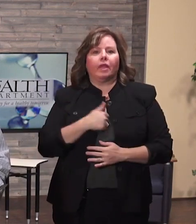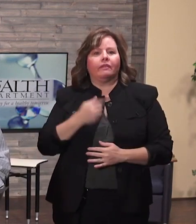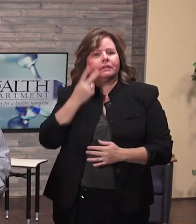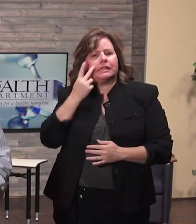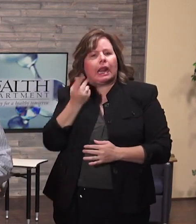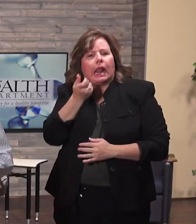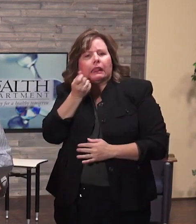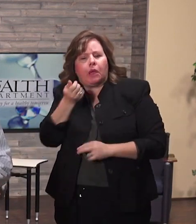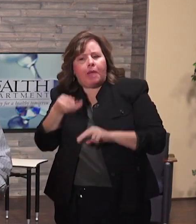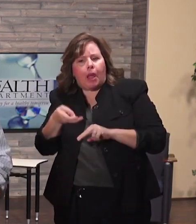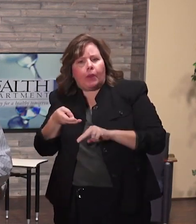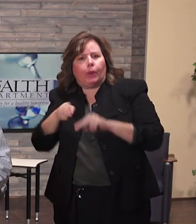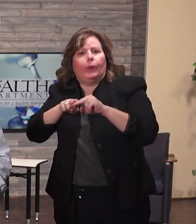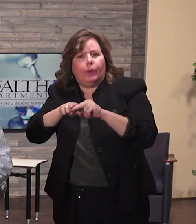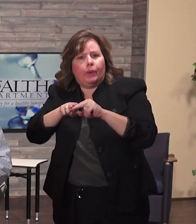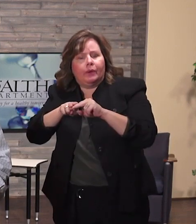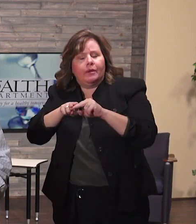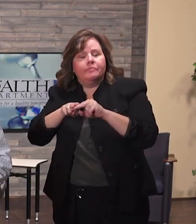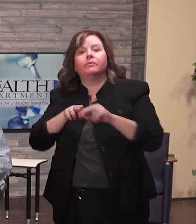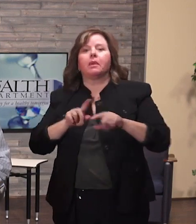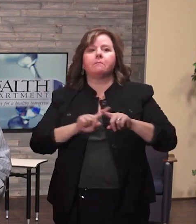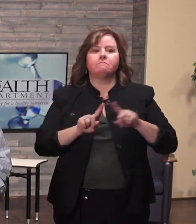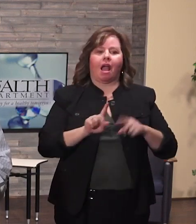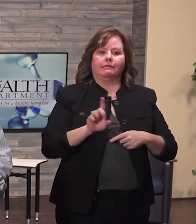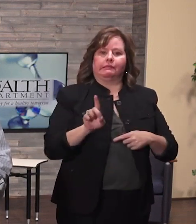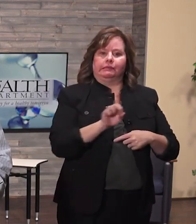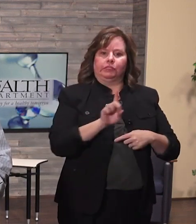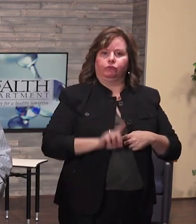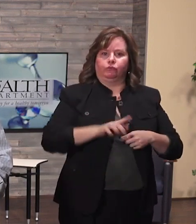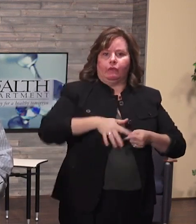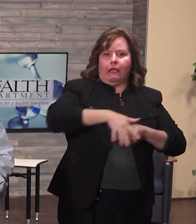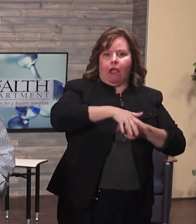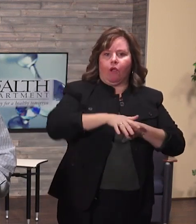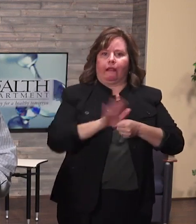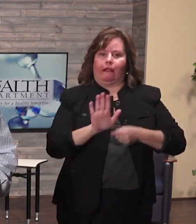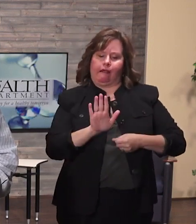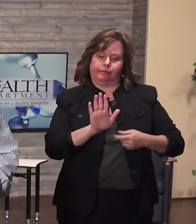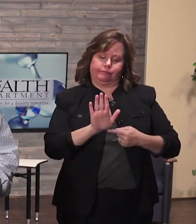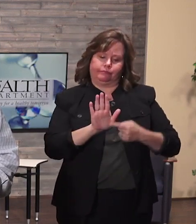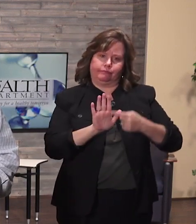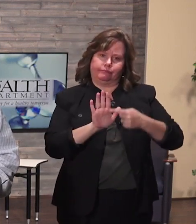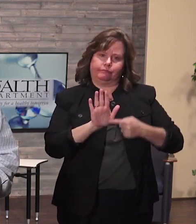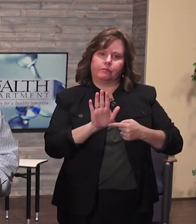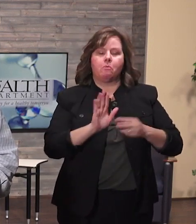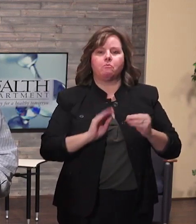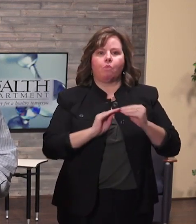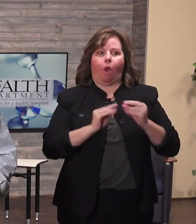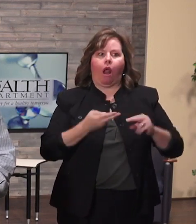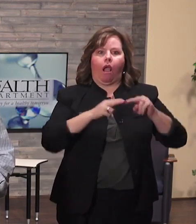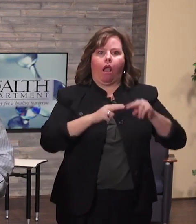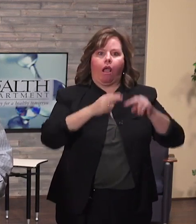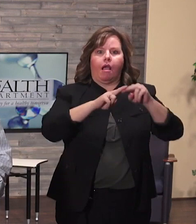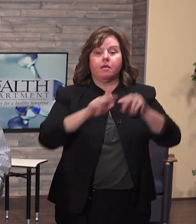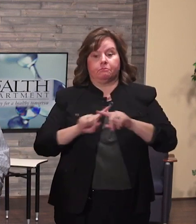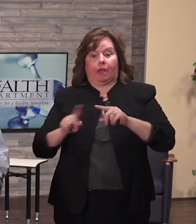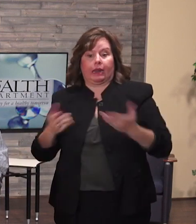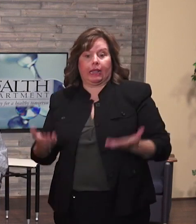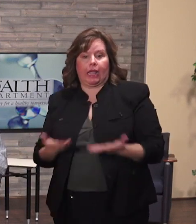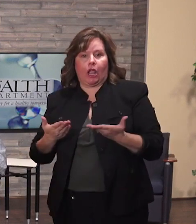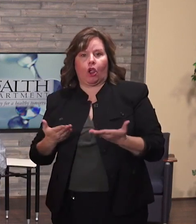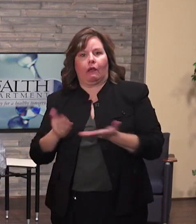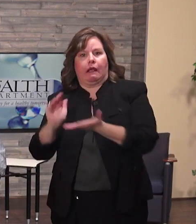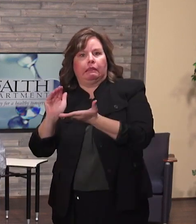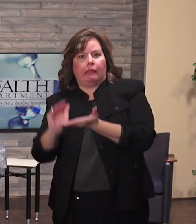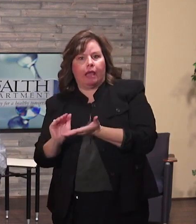camino por delante. Pero estamos tentativamente sorprendidos en este momento que no hemos visto el comienzo de los aumentos que hemos